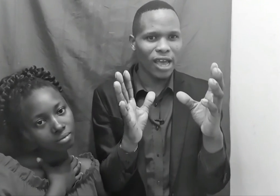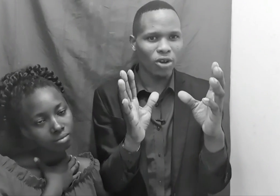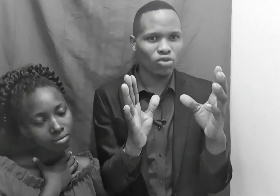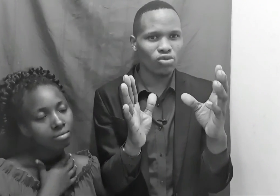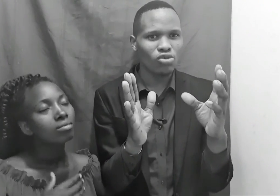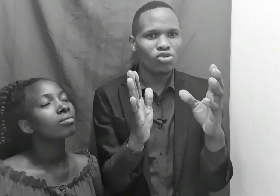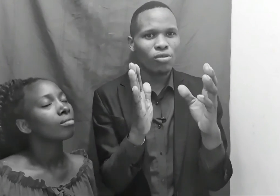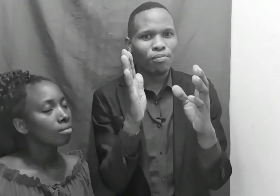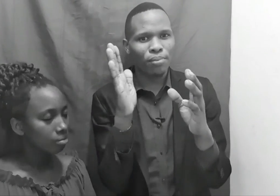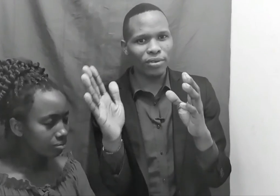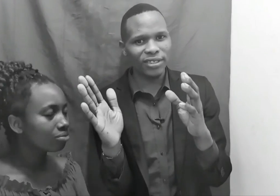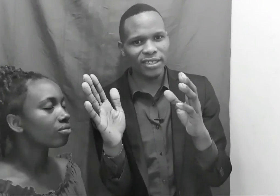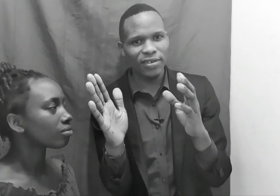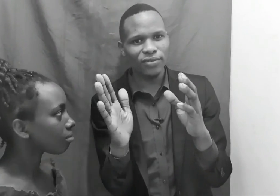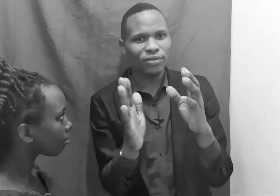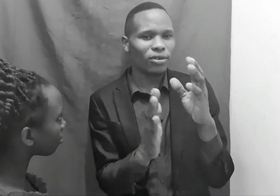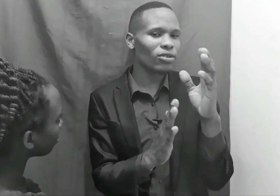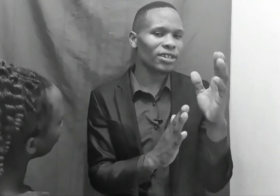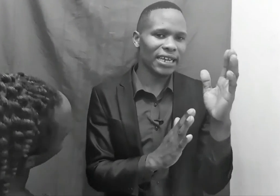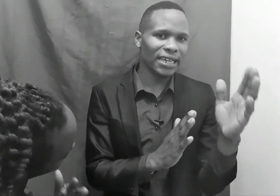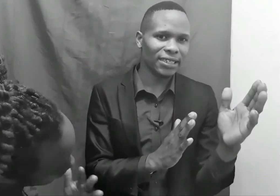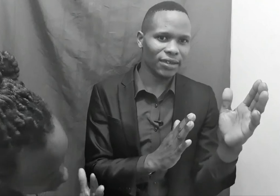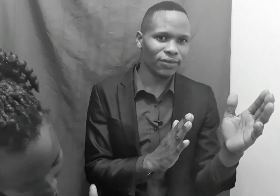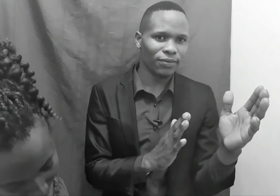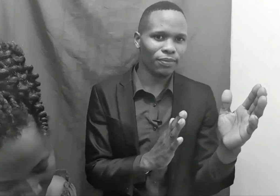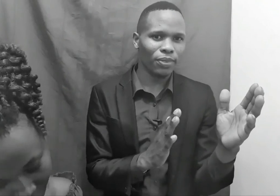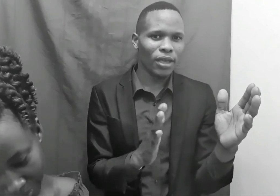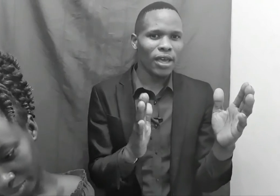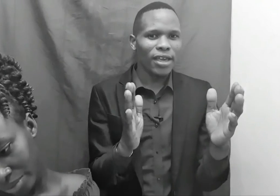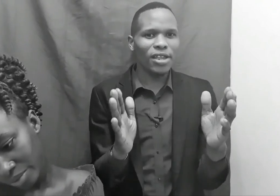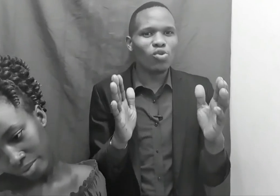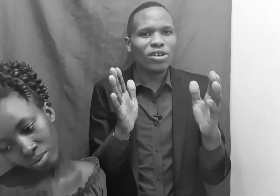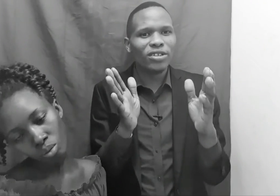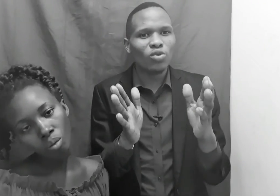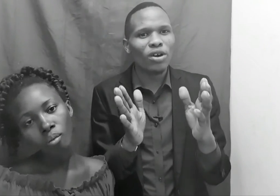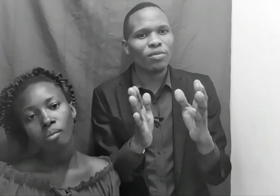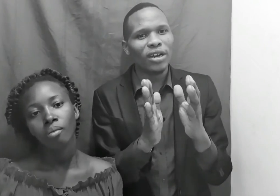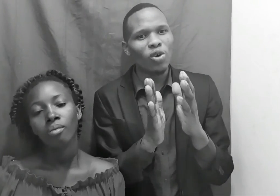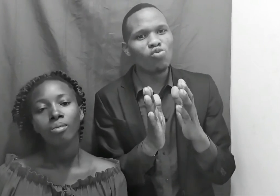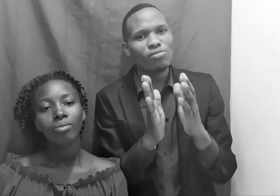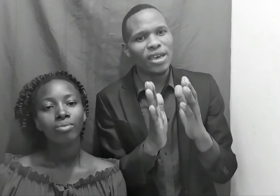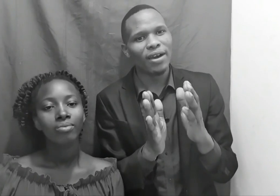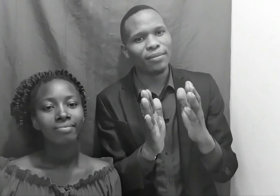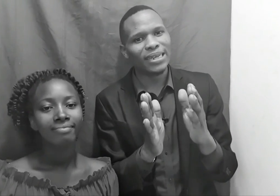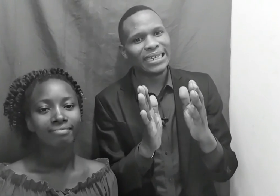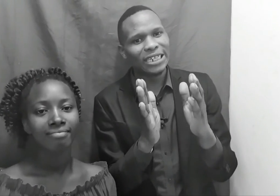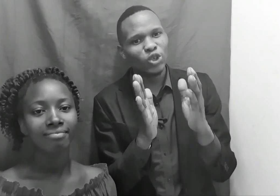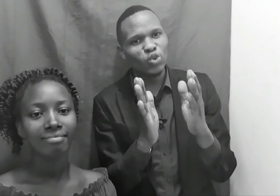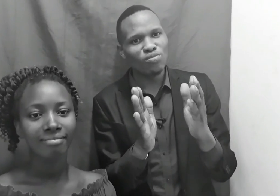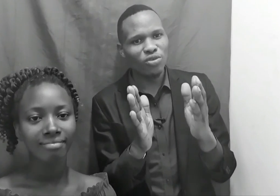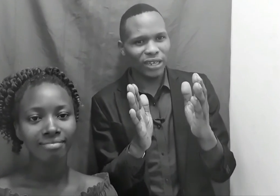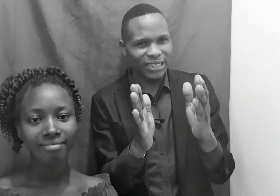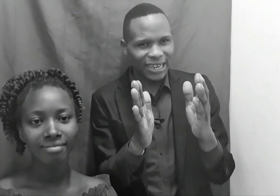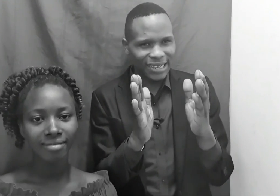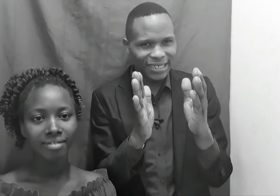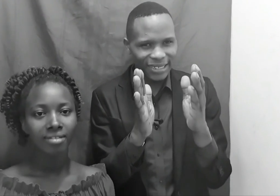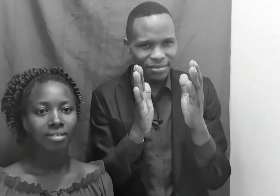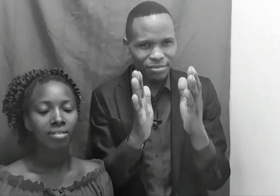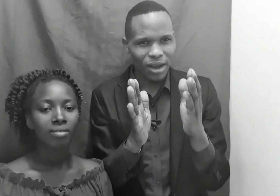yako, positive or negative. Ili weze kuwa ni mwanaume ambaye nikidume, unataka ishima,